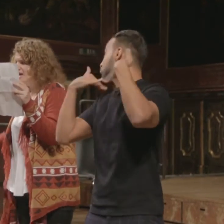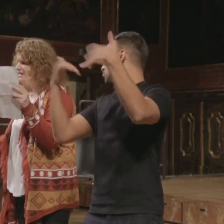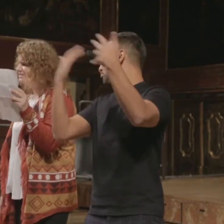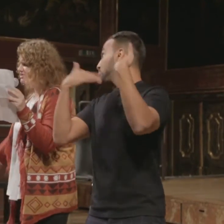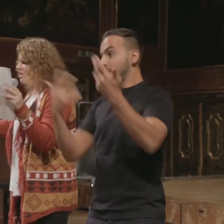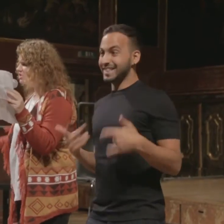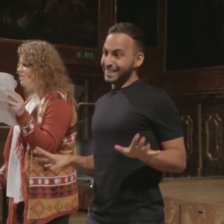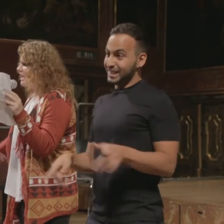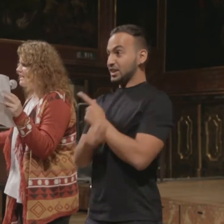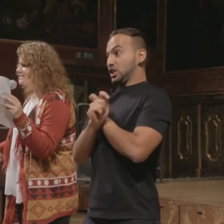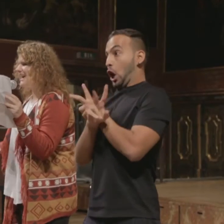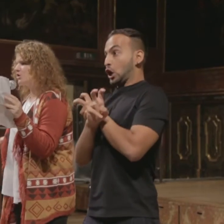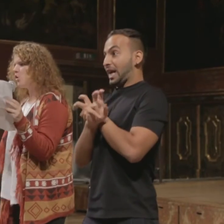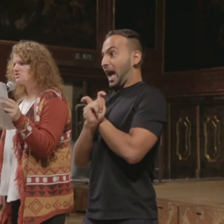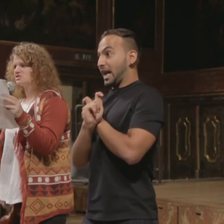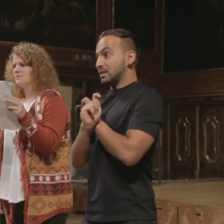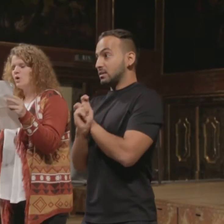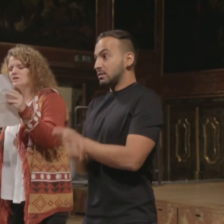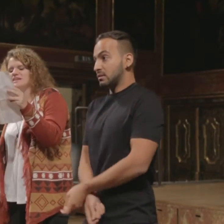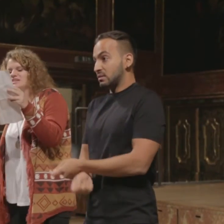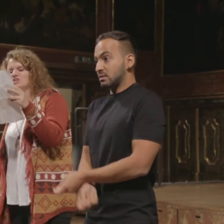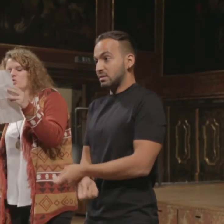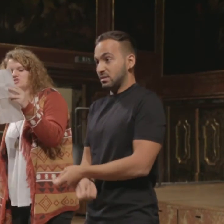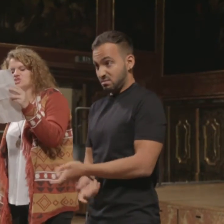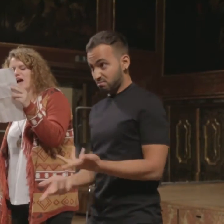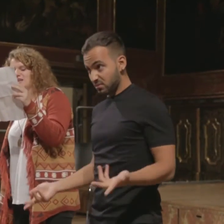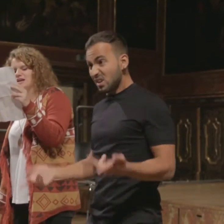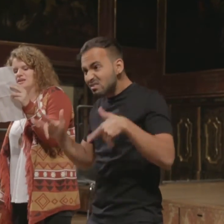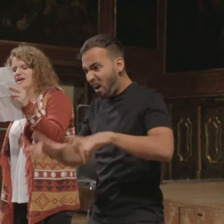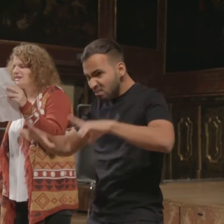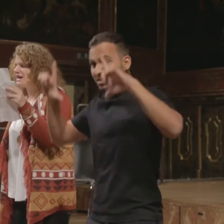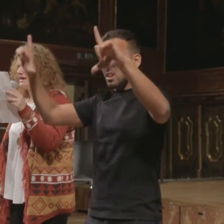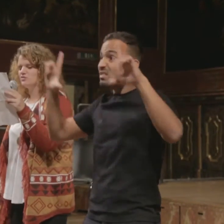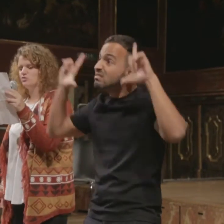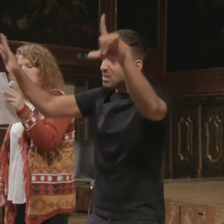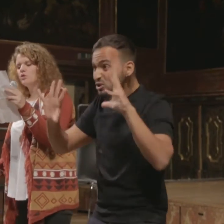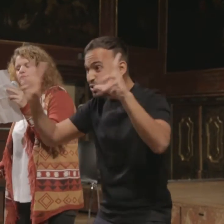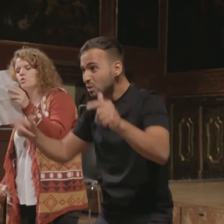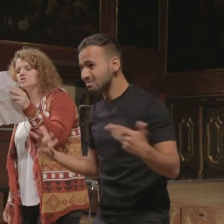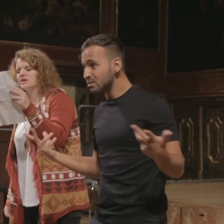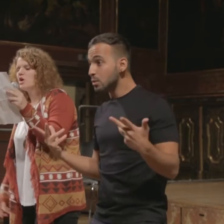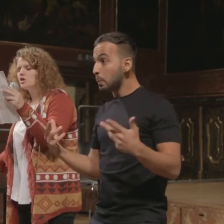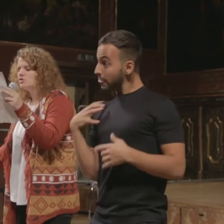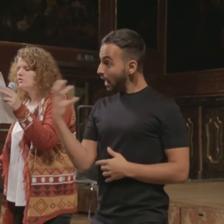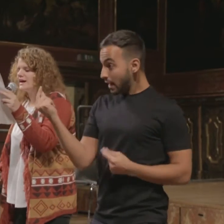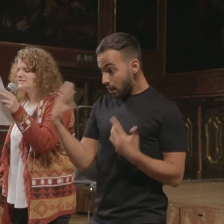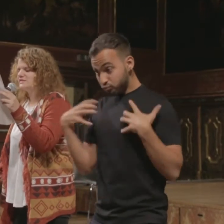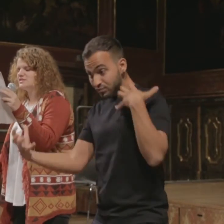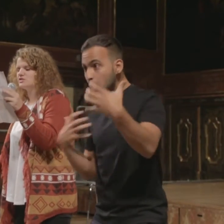Dieses Schild ist ein großes. Und es richtet großen Schaden an. Denn Reichtum und Wohlstand können nur wachsen, wenn sie auf den